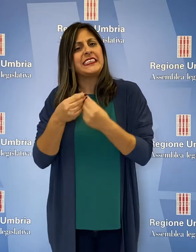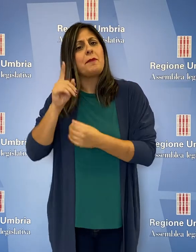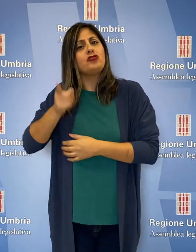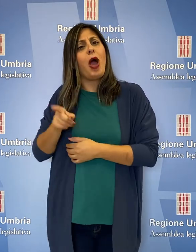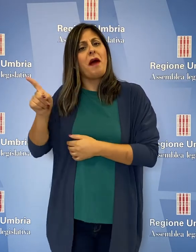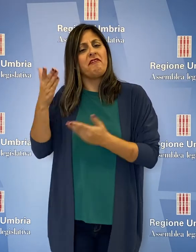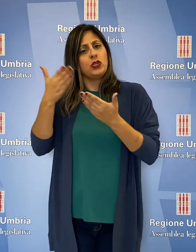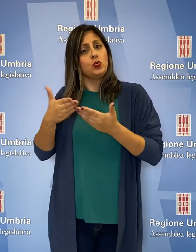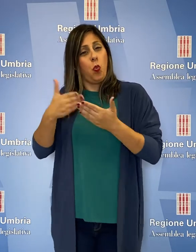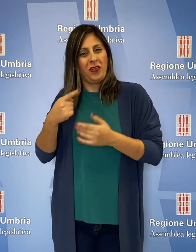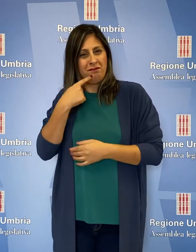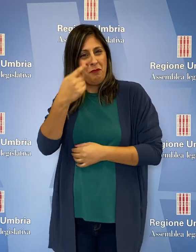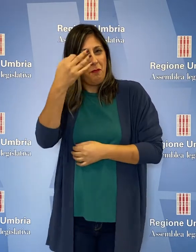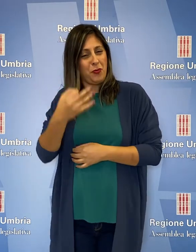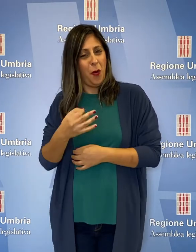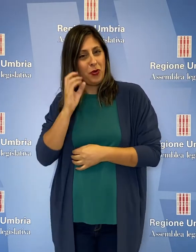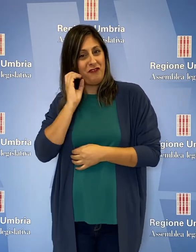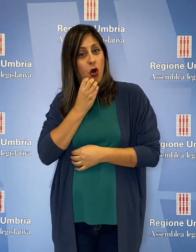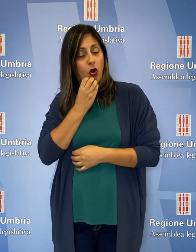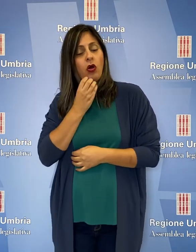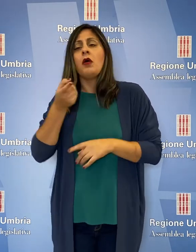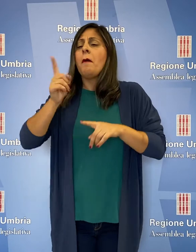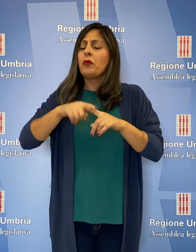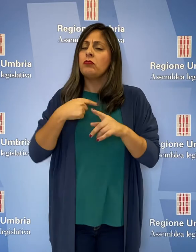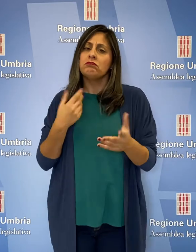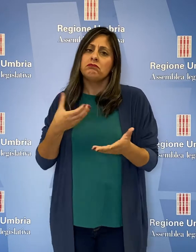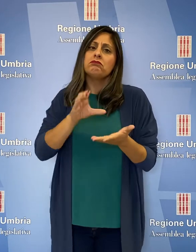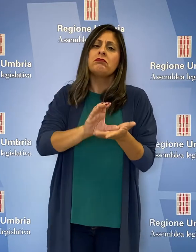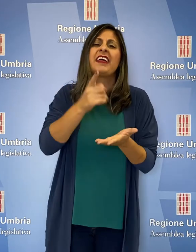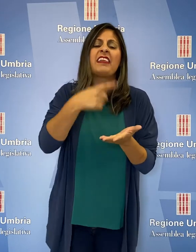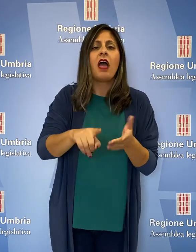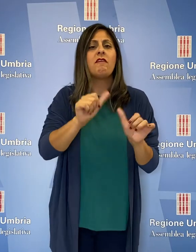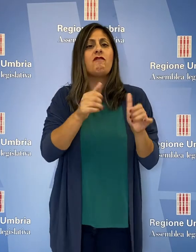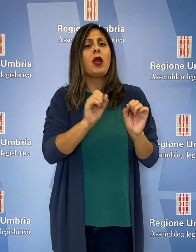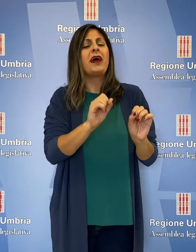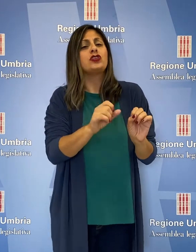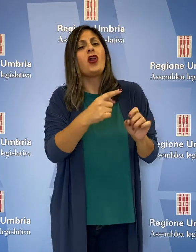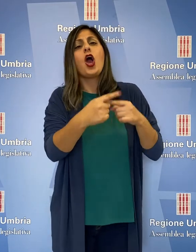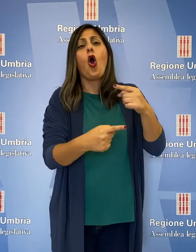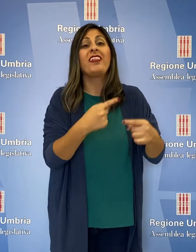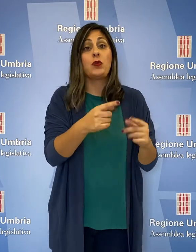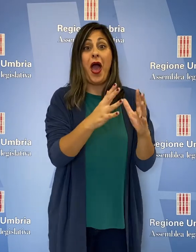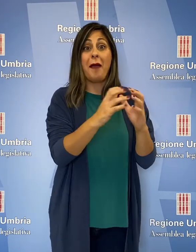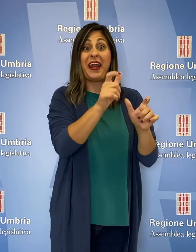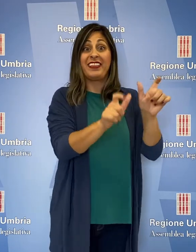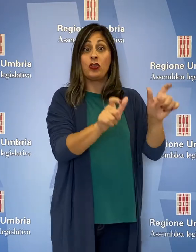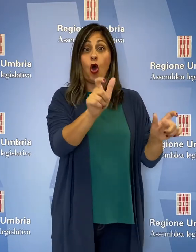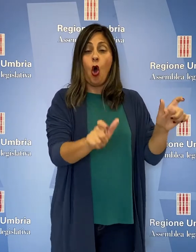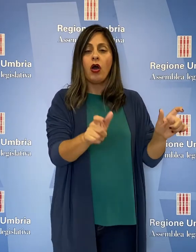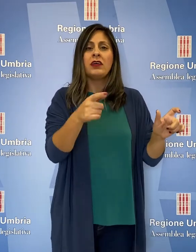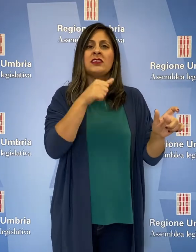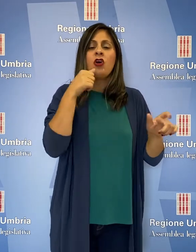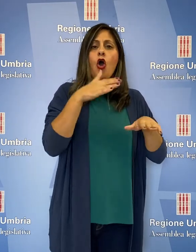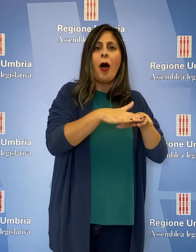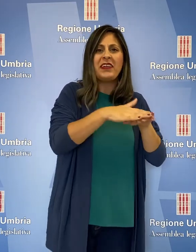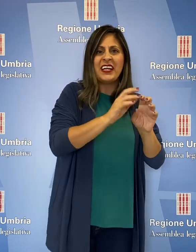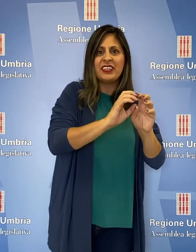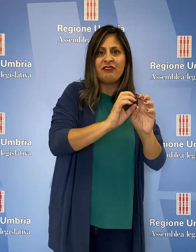GepaFin, ha detto Fioroni. Metteremo in campo risorse per la formazione continua degli imprenditori, quelli che devono differenziare le